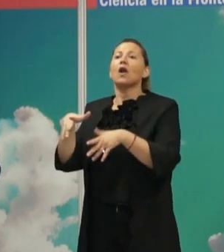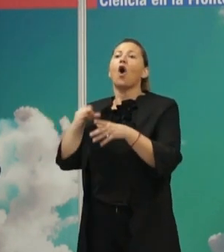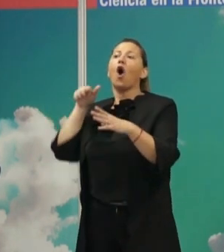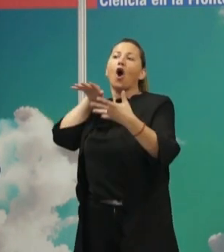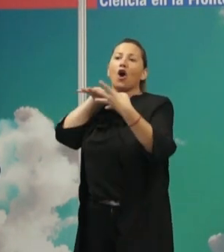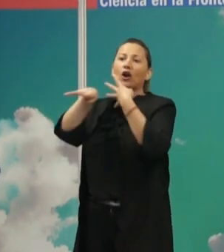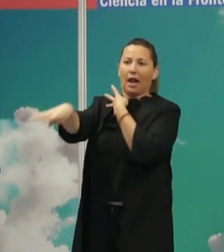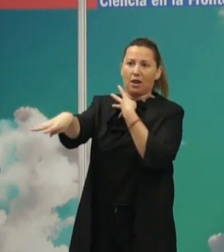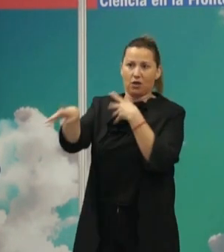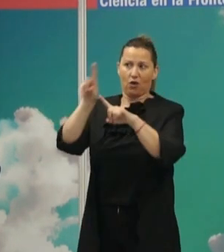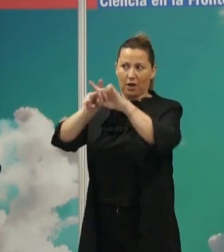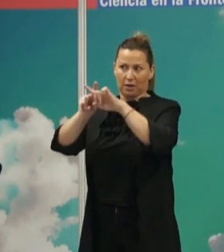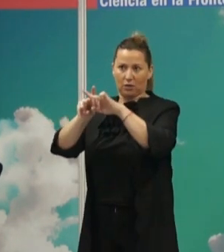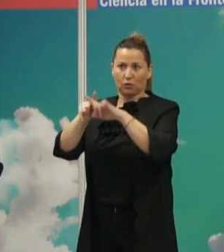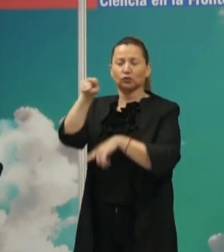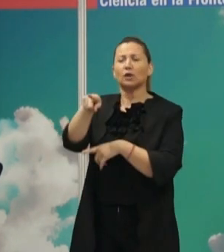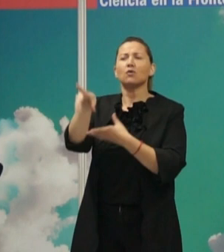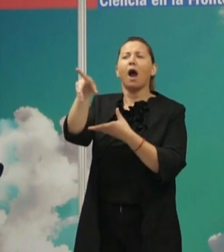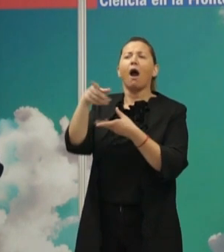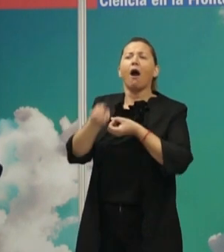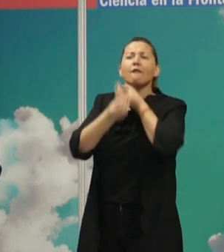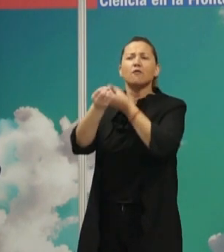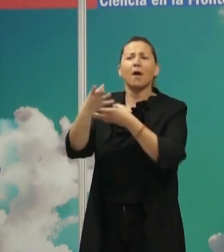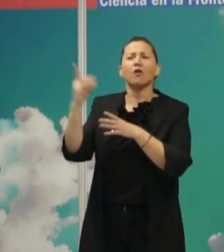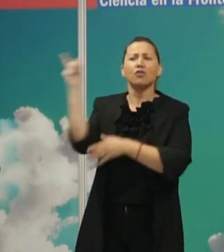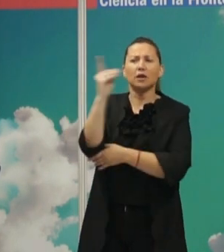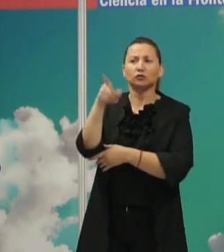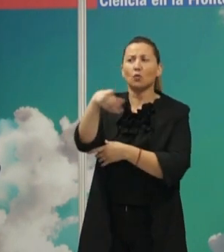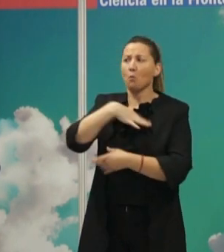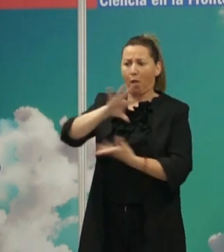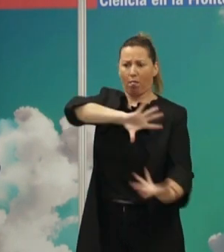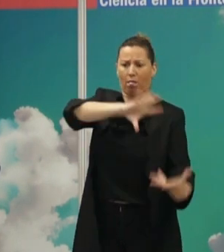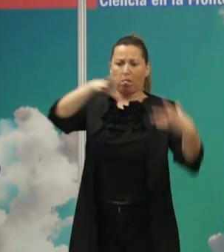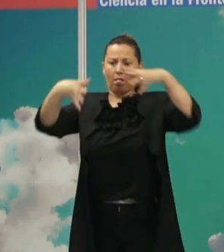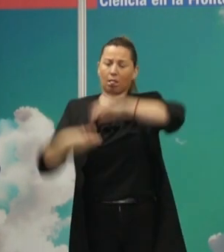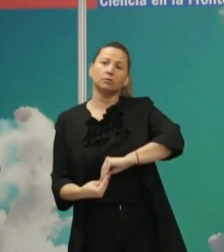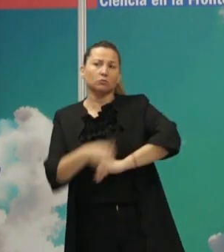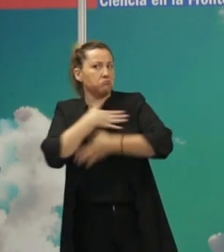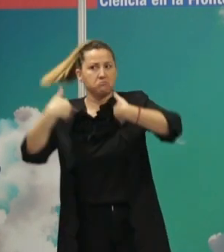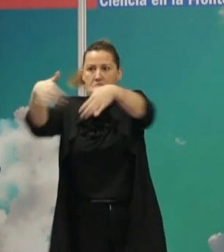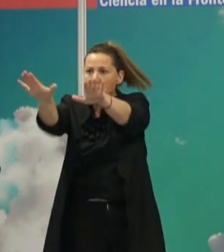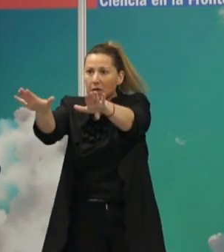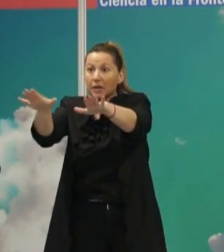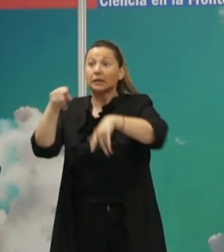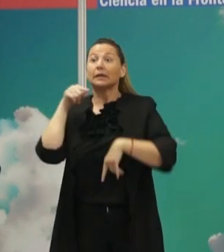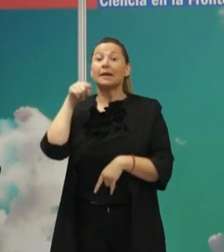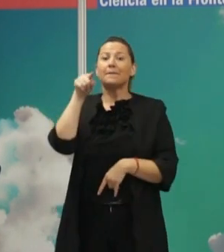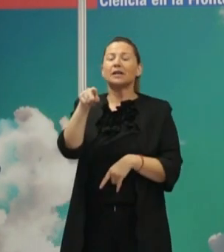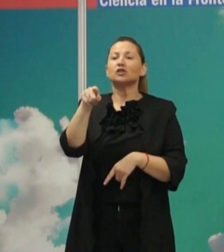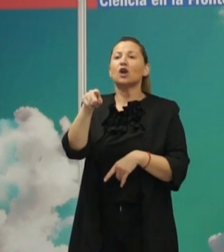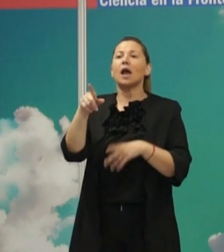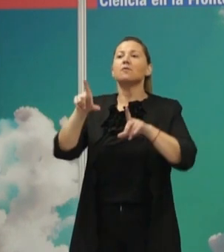momento, cuando tú tienes una información digital, la puedes transformar como tú quieras, de tal manera que lo que buscas es una manera de que sea